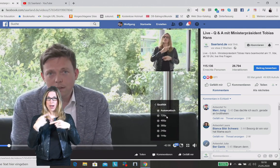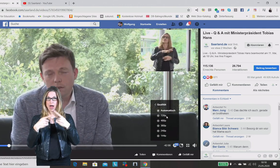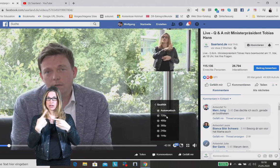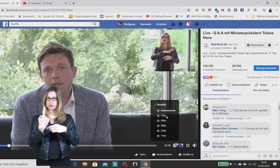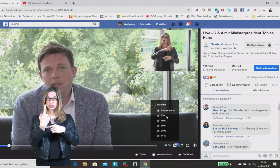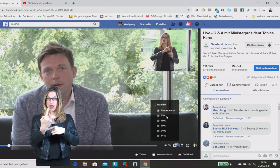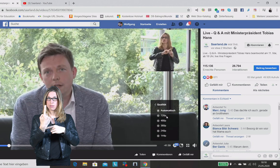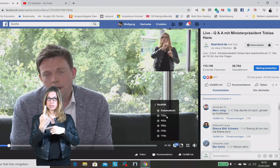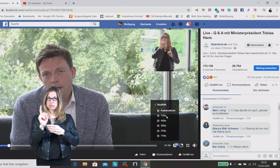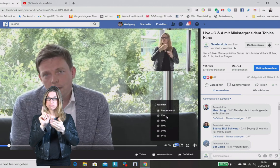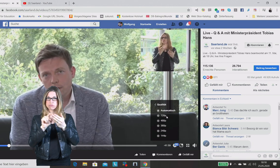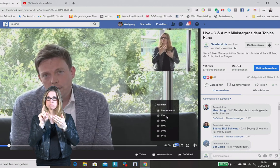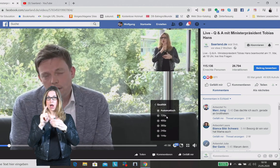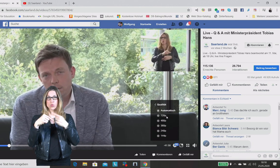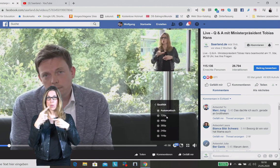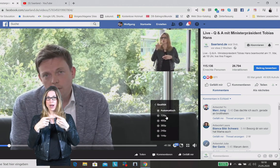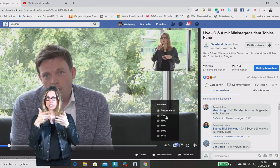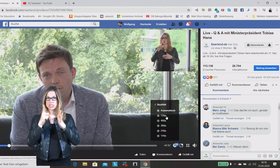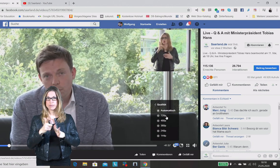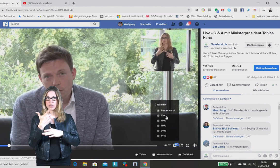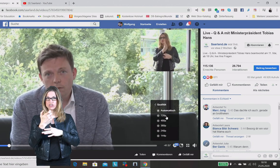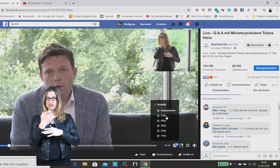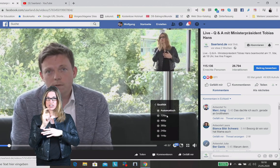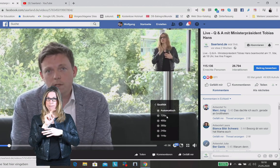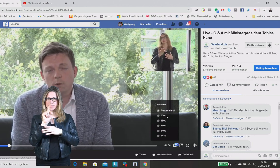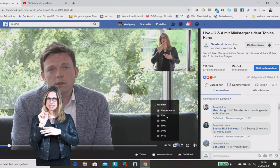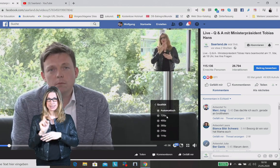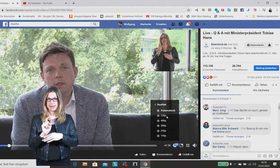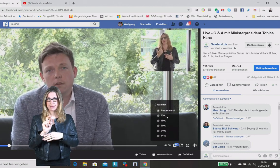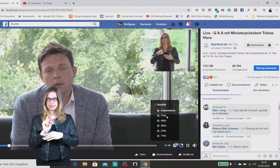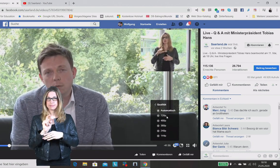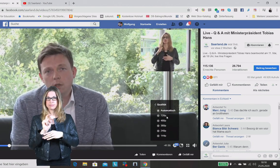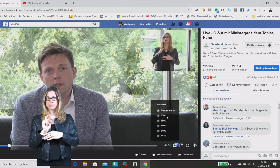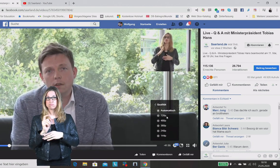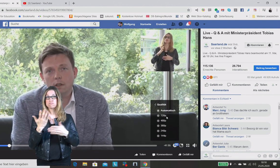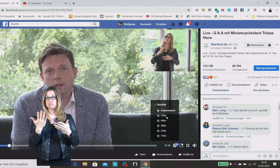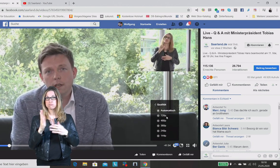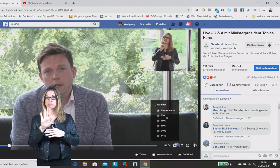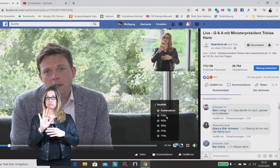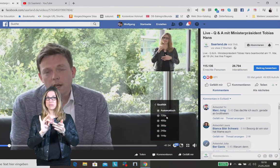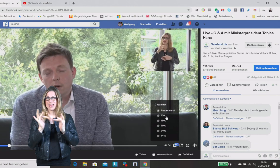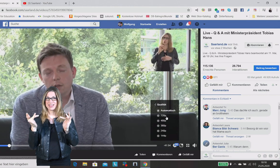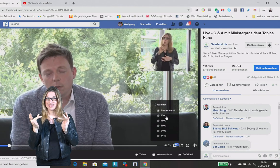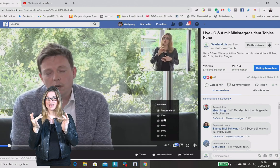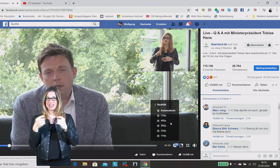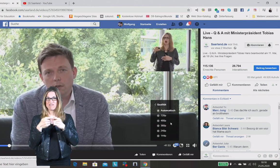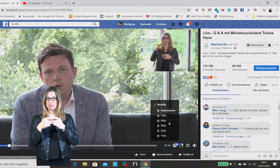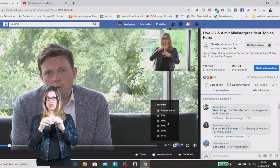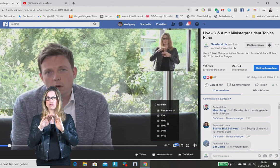direkt in 720p. Sollte Ihre Internetverbindung nicht so gut sein, können Sie auch hier